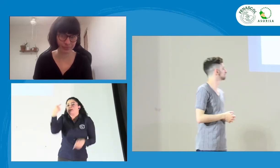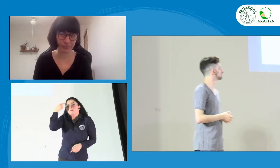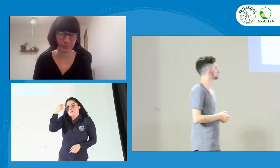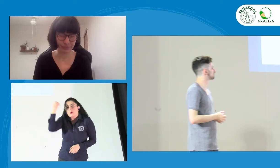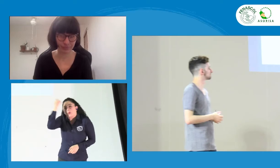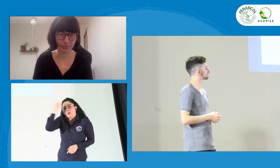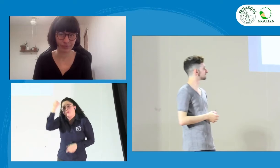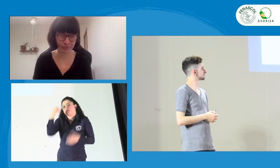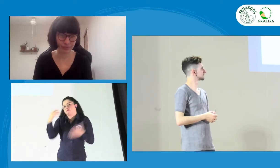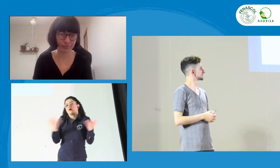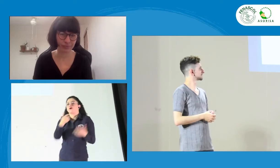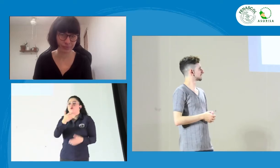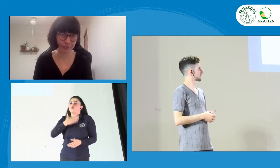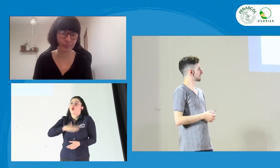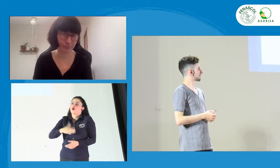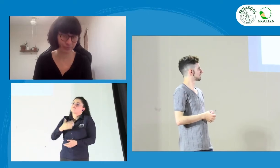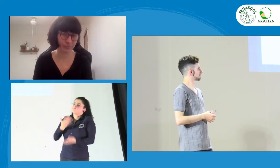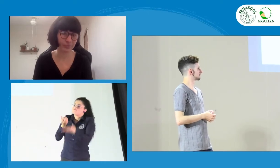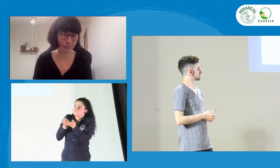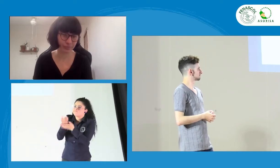recomendaciones das a las personas que están asociadas?